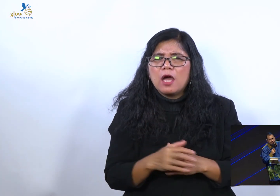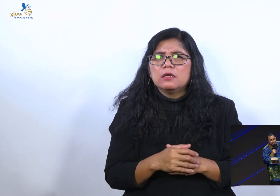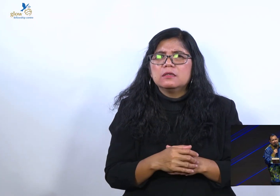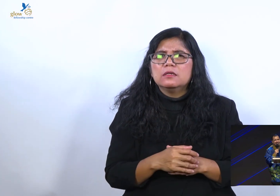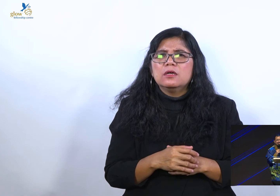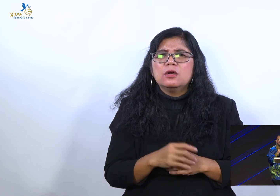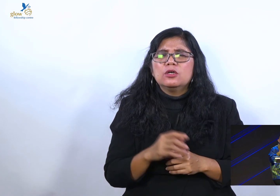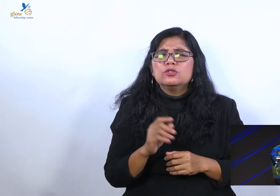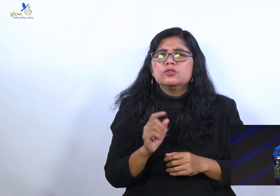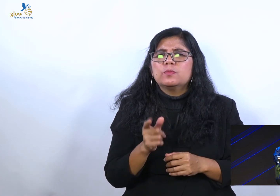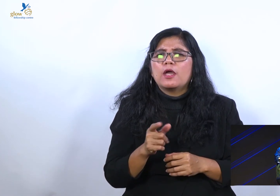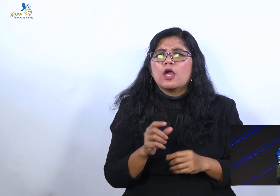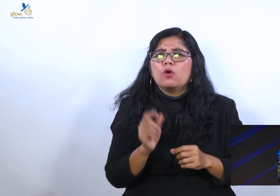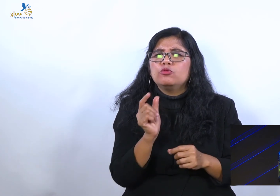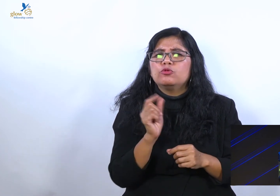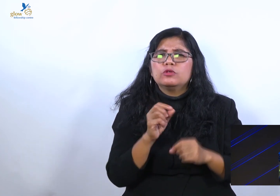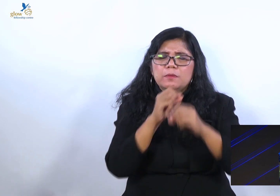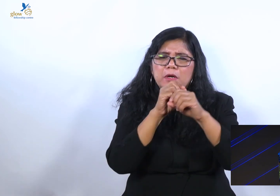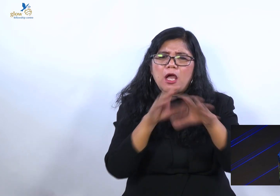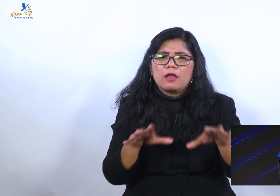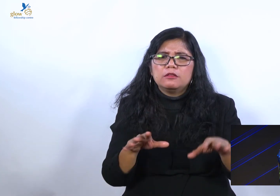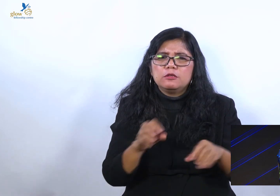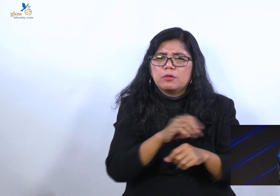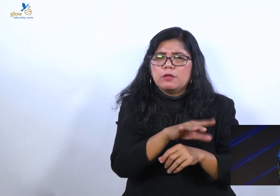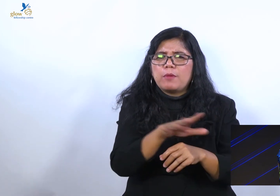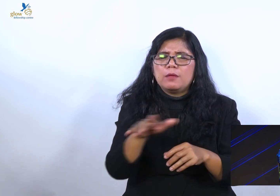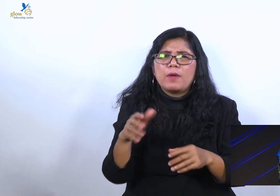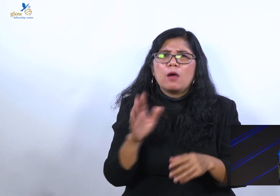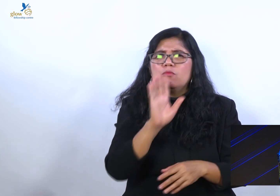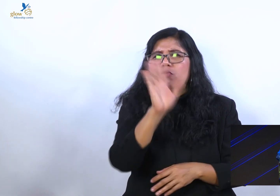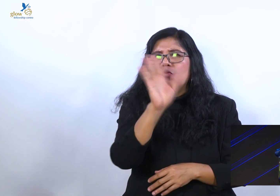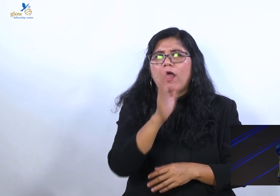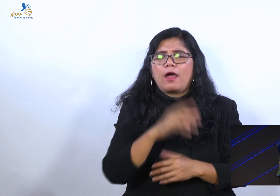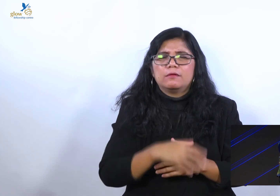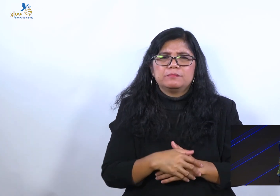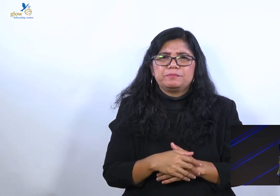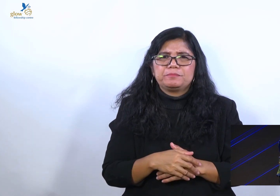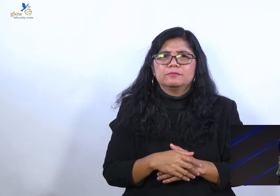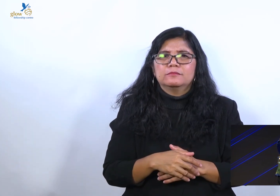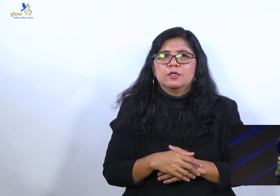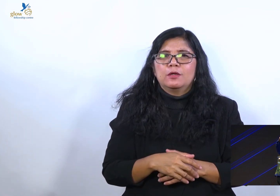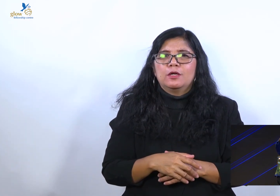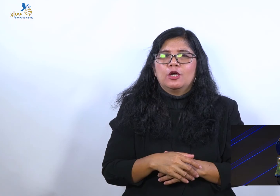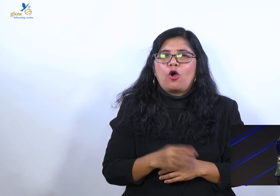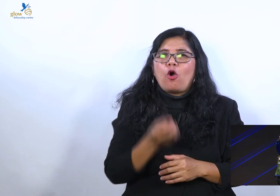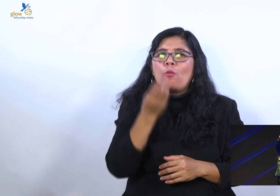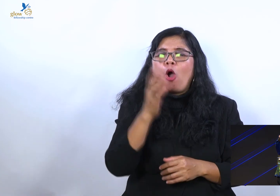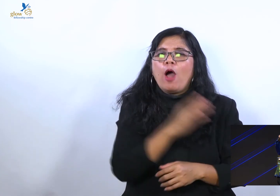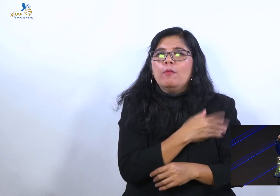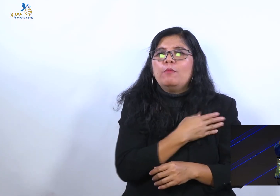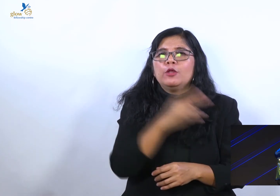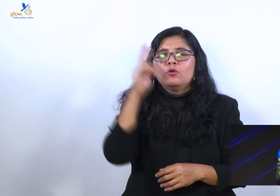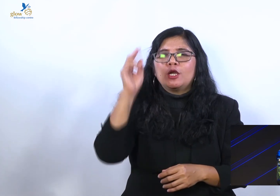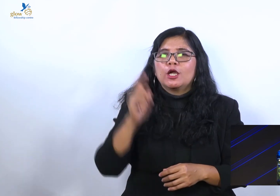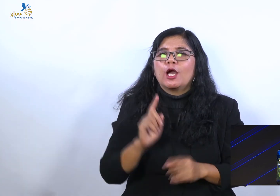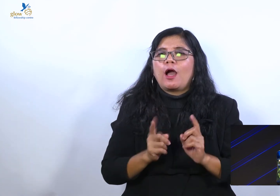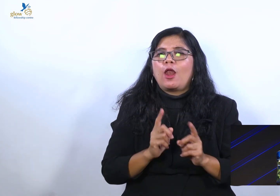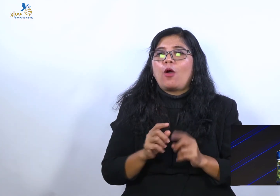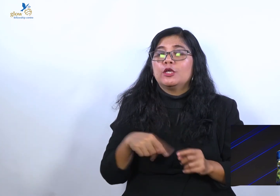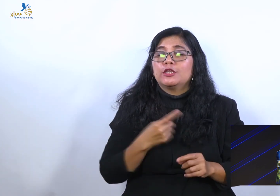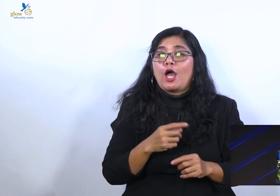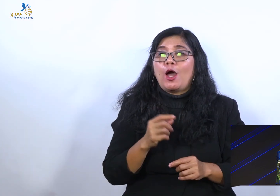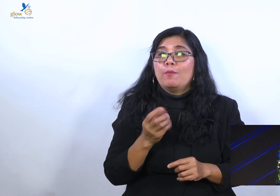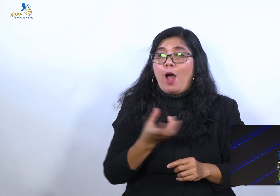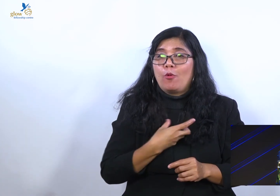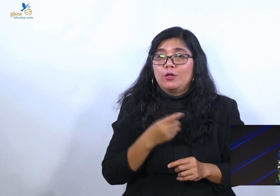Supaya diberkati. Wah. Dan hamba-hamba Tuhannya juga begitu. Sudah saudara. Kalau sudah ingin diberkati. Wah.